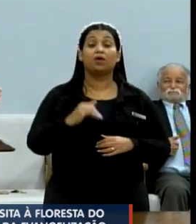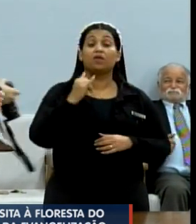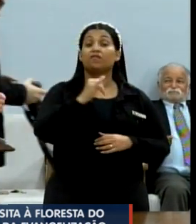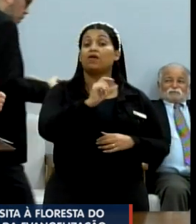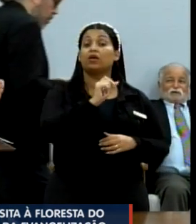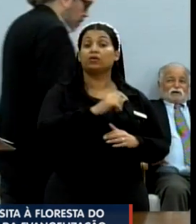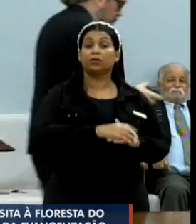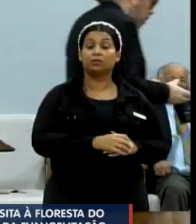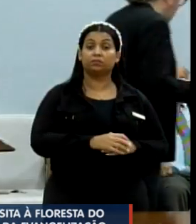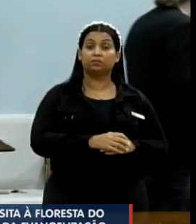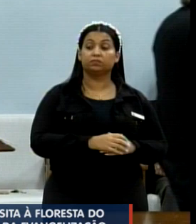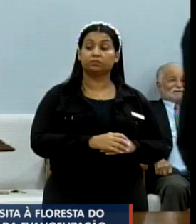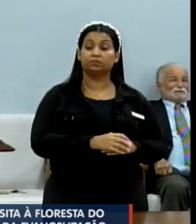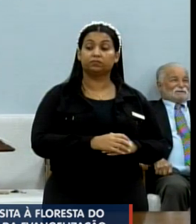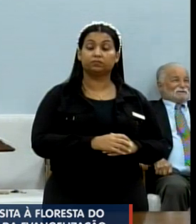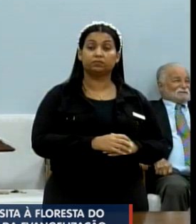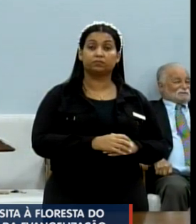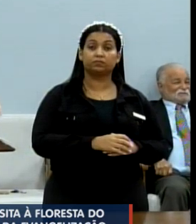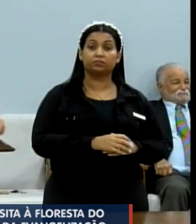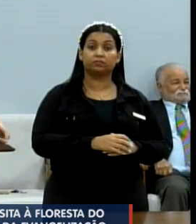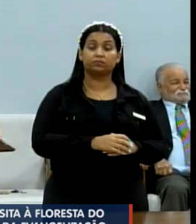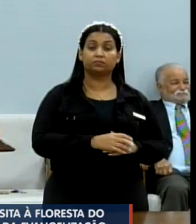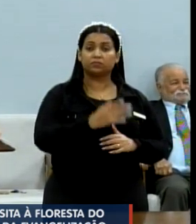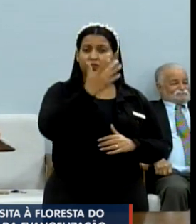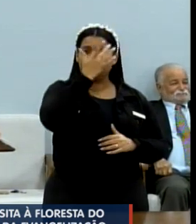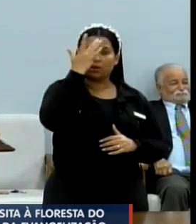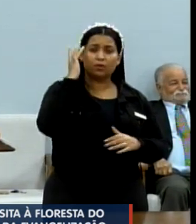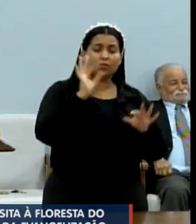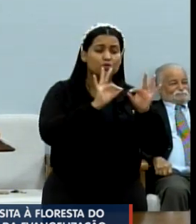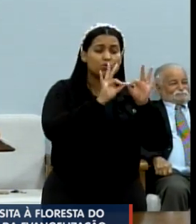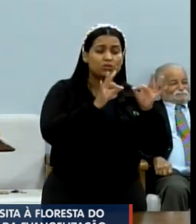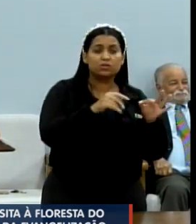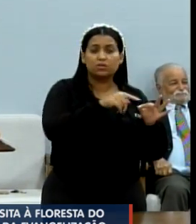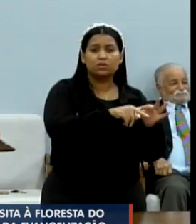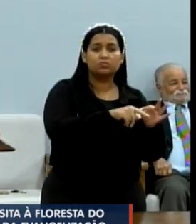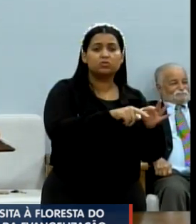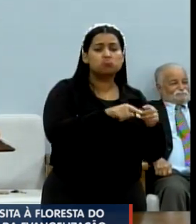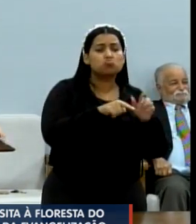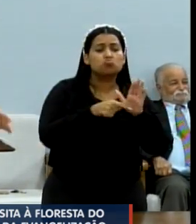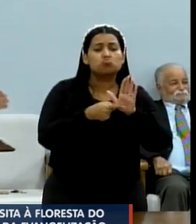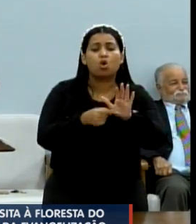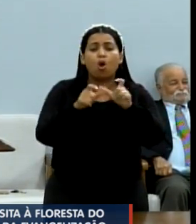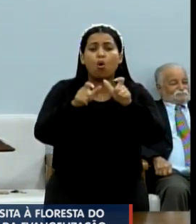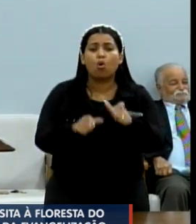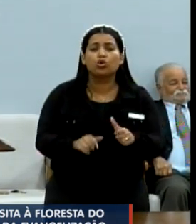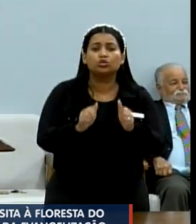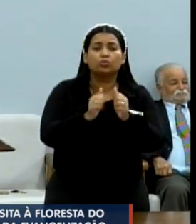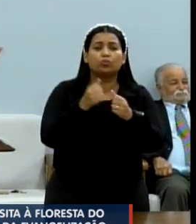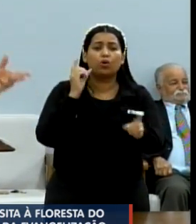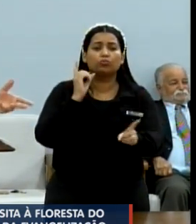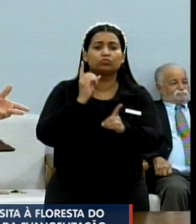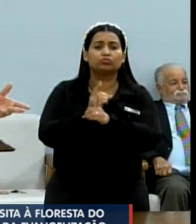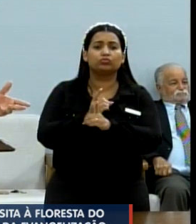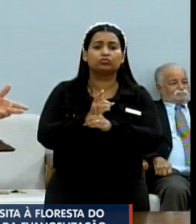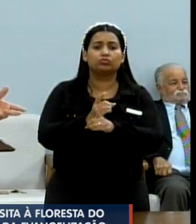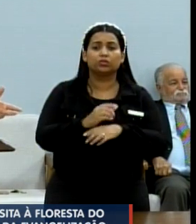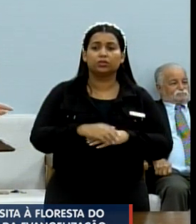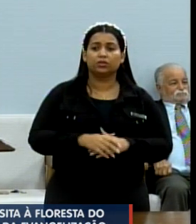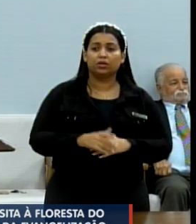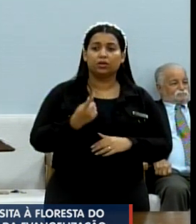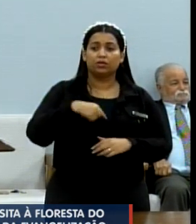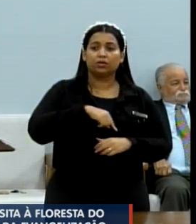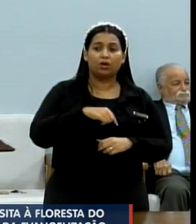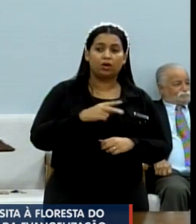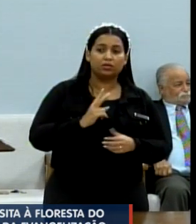cutucando outro onde encontrar o pão. Nós estamos sempre à busca do evangelho,